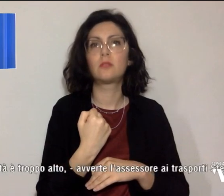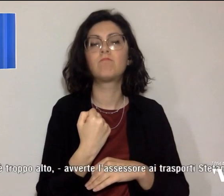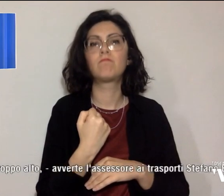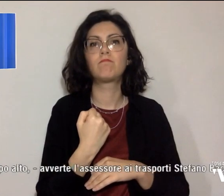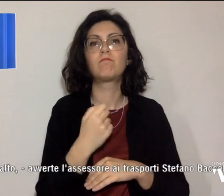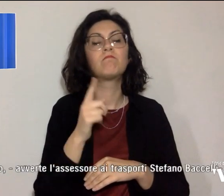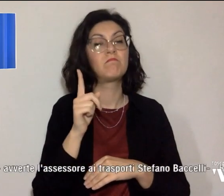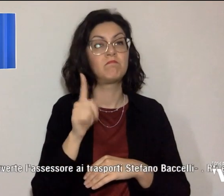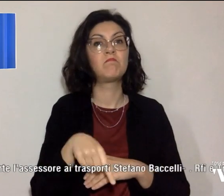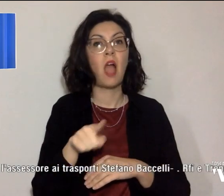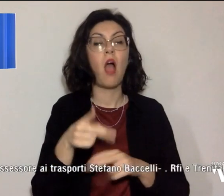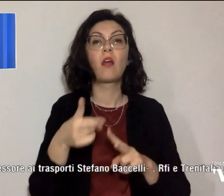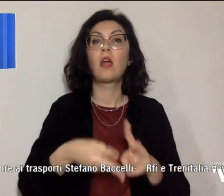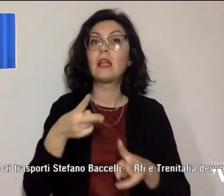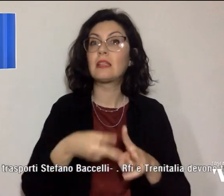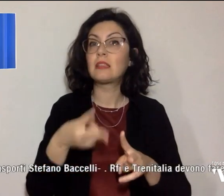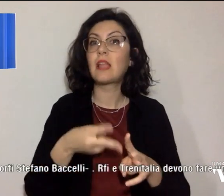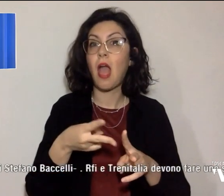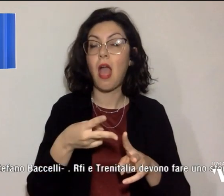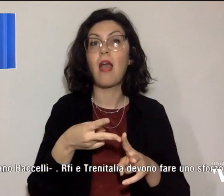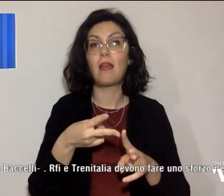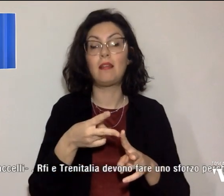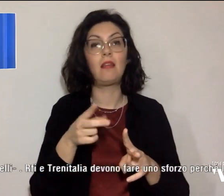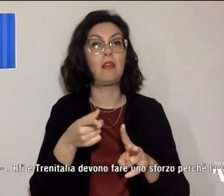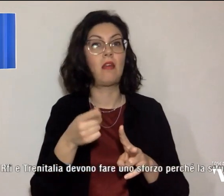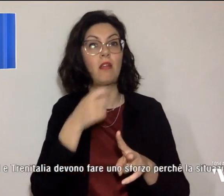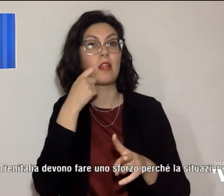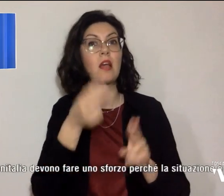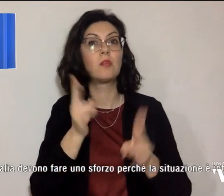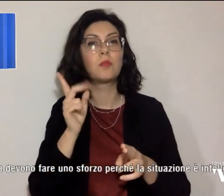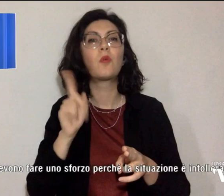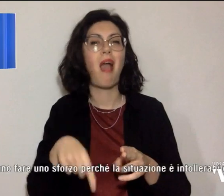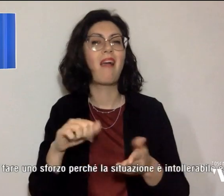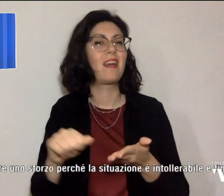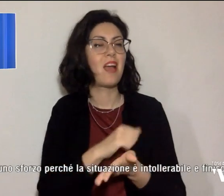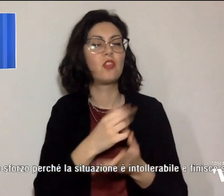anche sui treni di maggiore interesse pendolare e molte soppressioni.